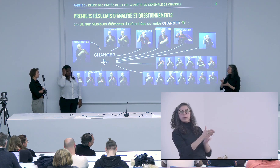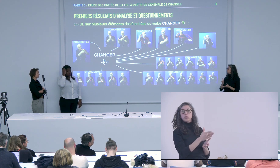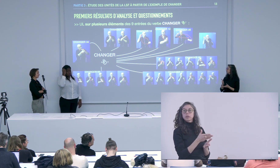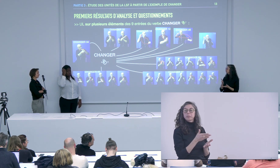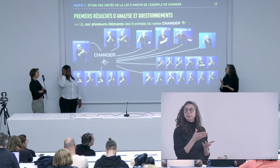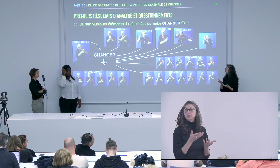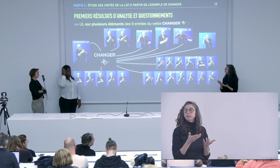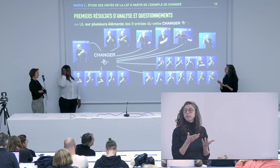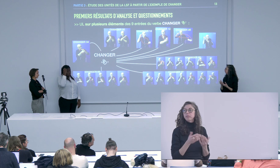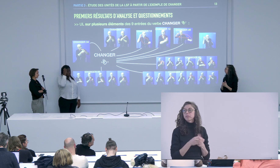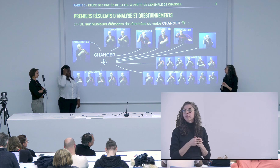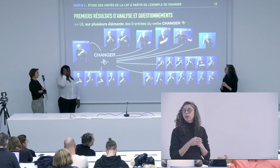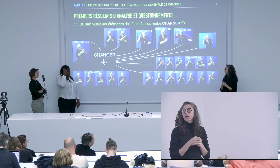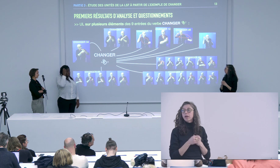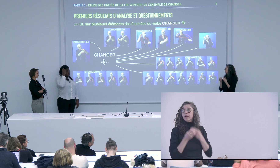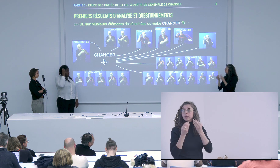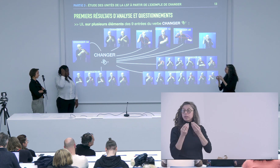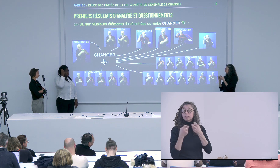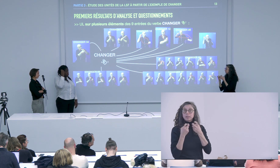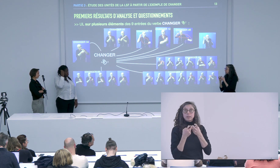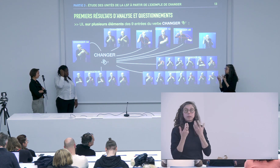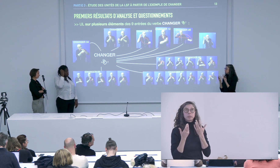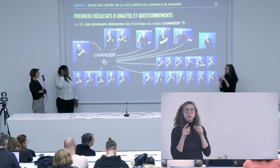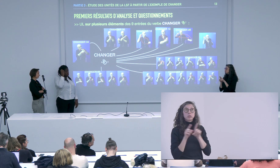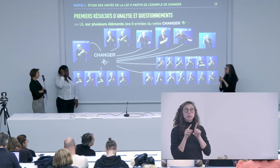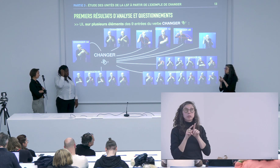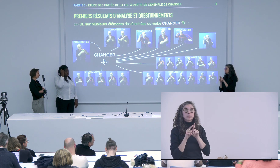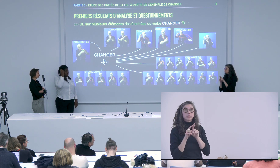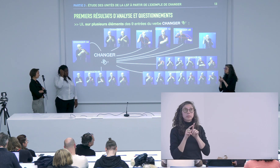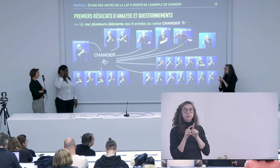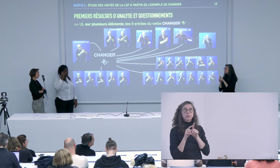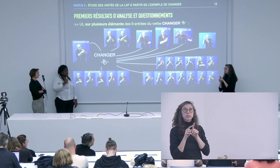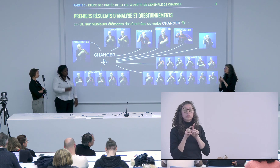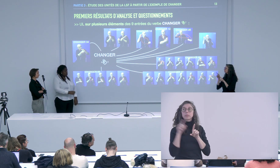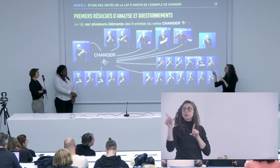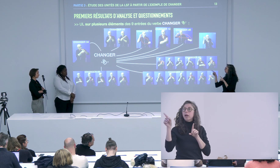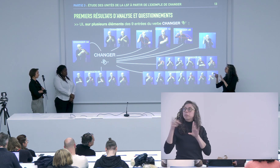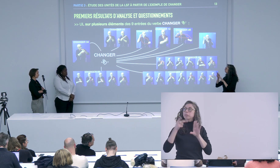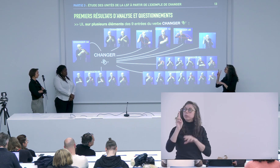'il faut regarder les choses dans leur ensemble et donc de considérer la sémantique pour donner un exemple